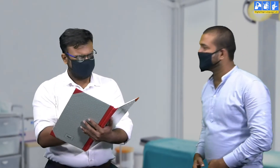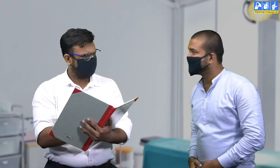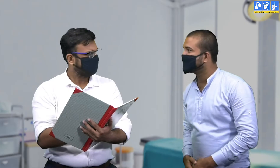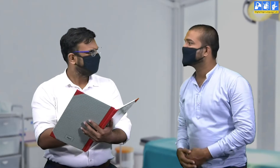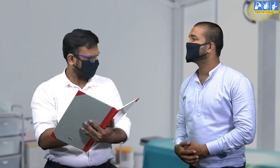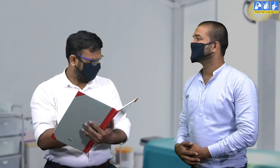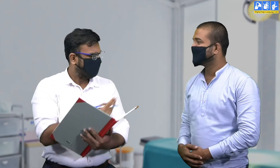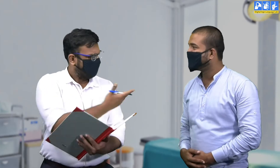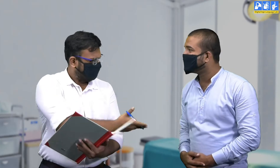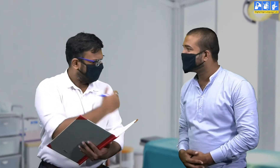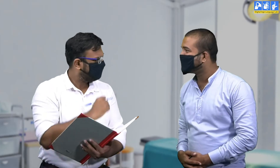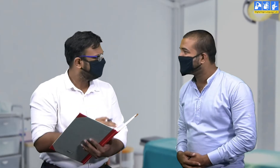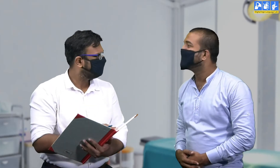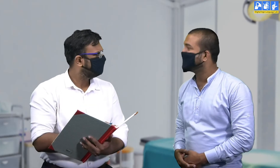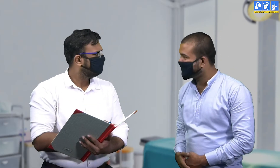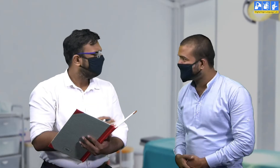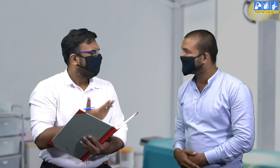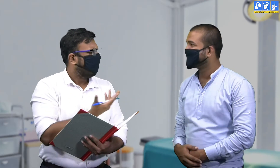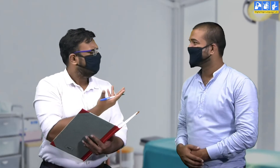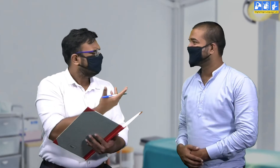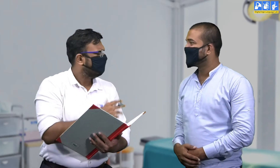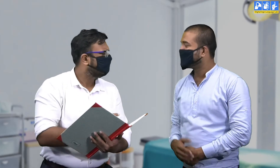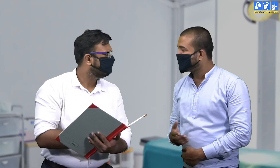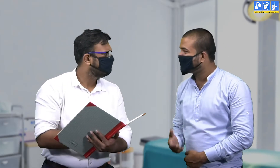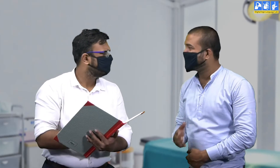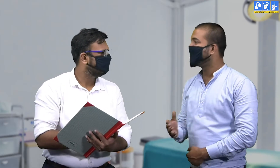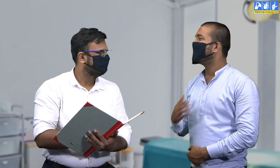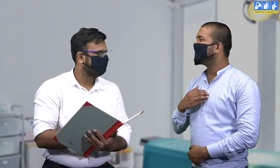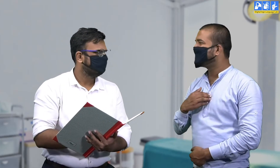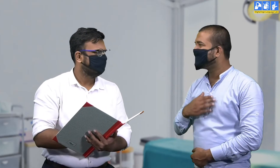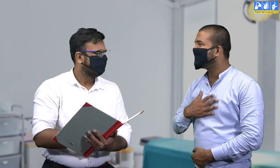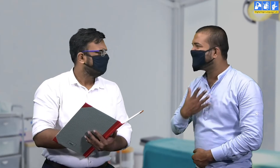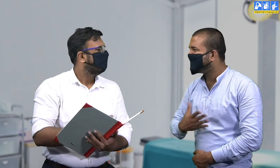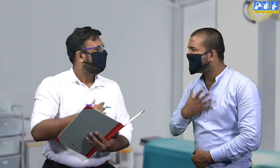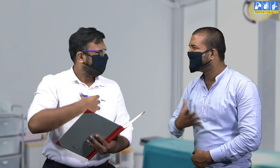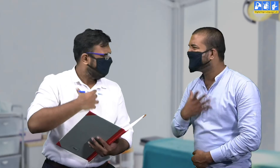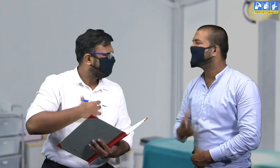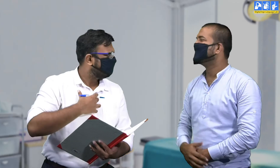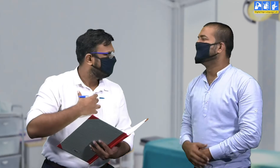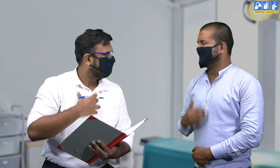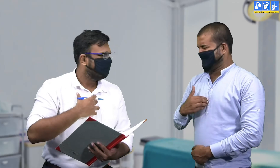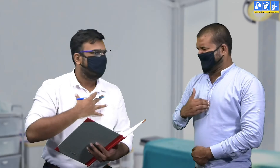हेलो डॉक्टर जी कहिए क्या हुआ मुझे थोड़ा सीने में दर्द है